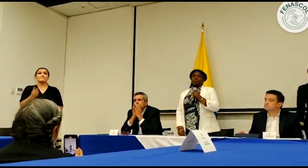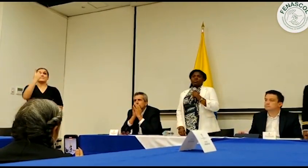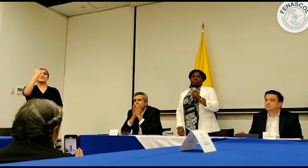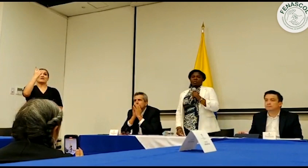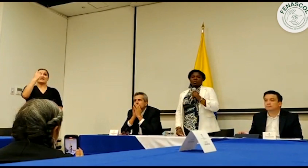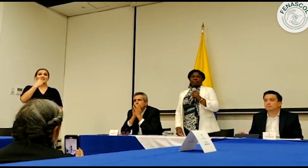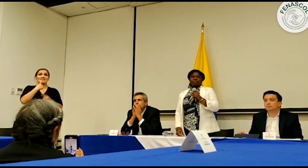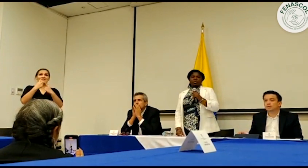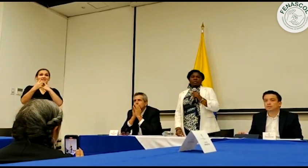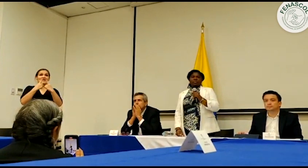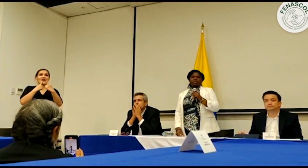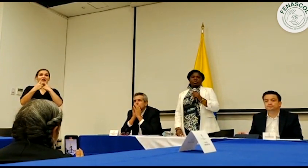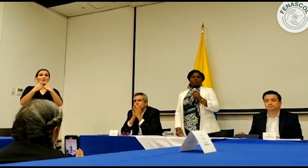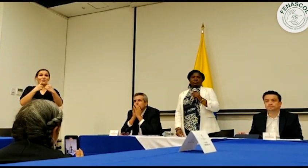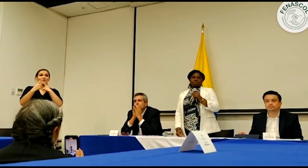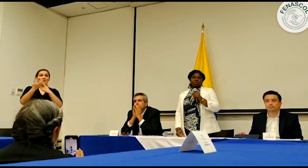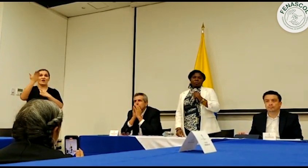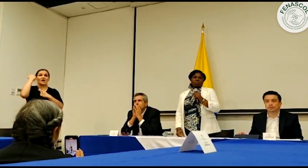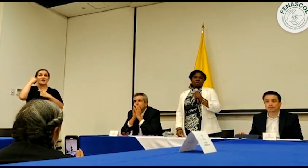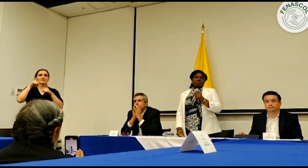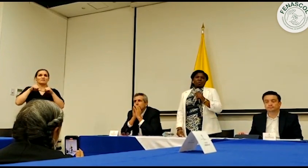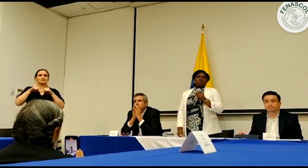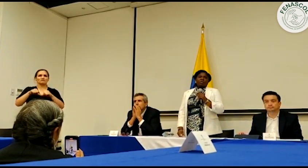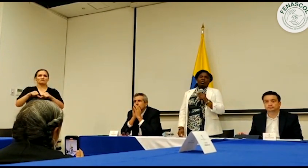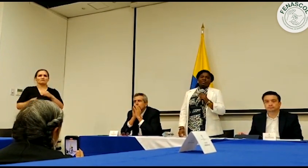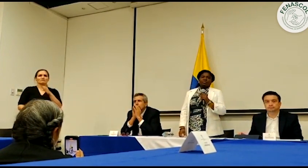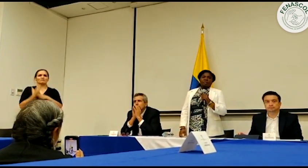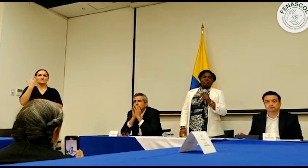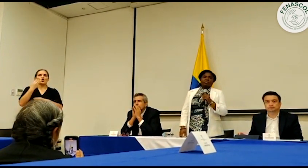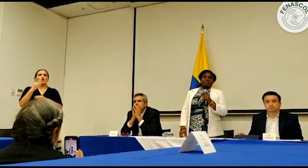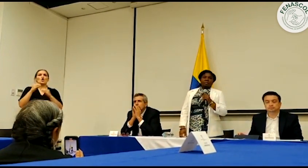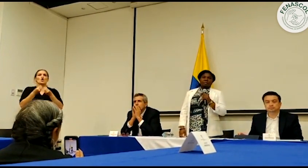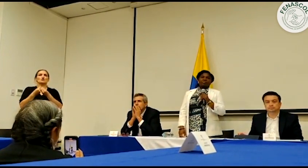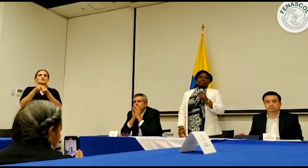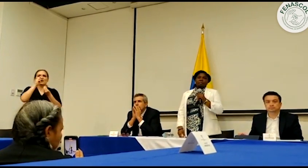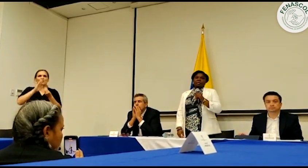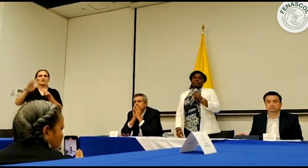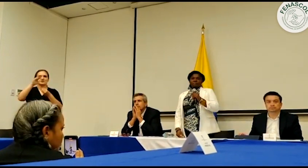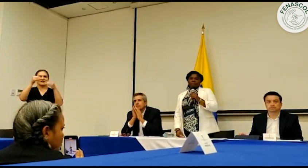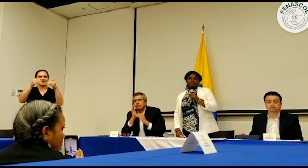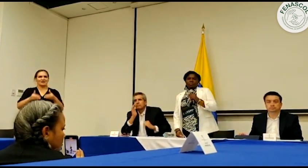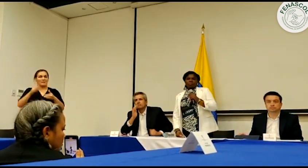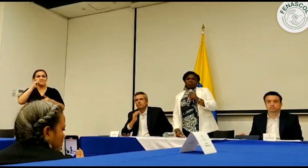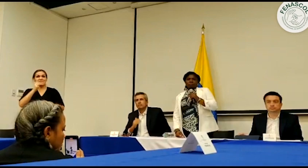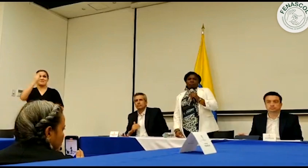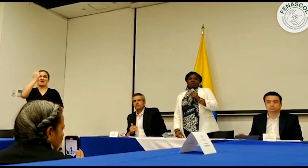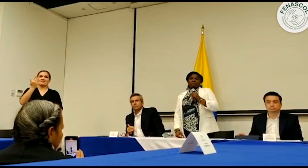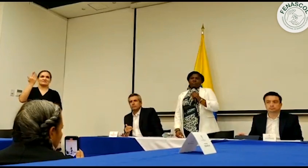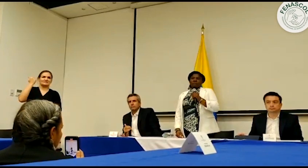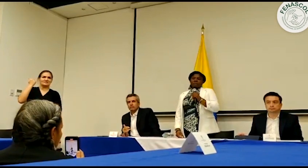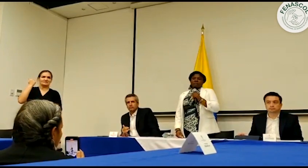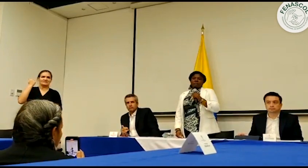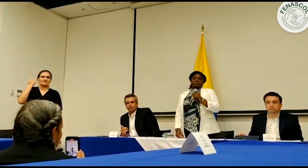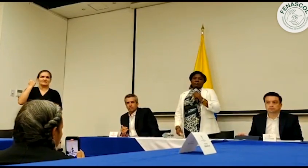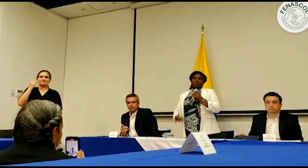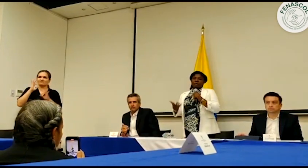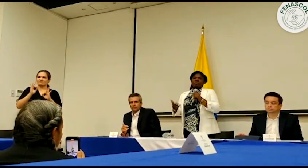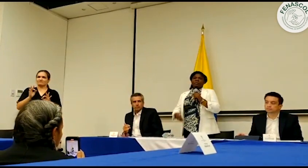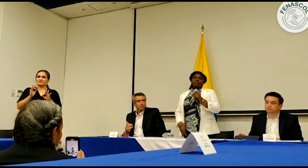instalación del Consejo Nacional de Discapacidad, donde el año pasado tuvimos